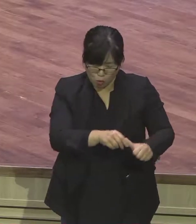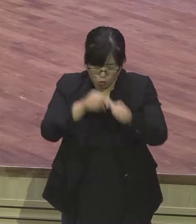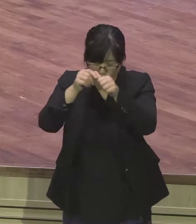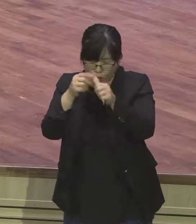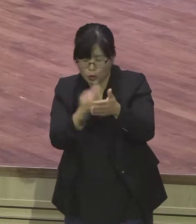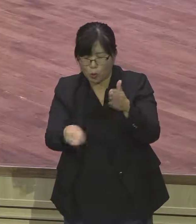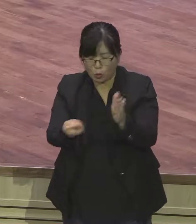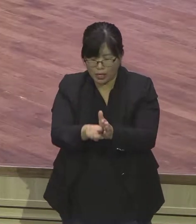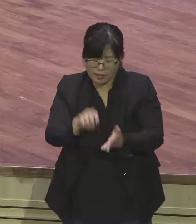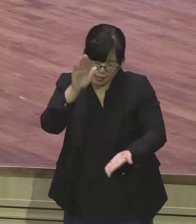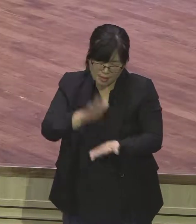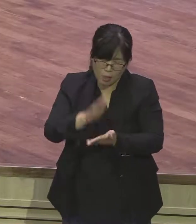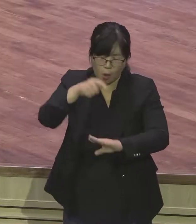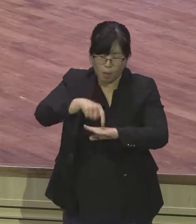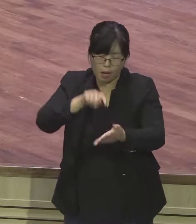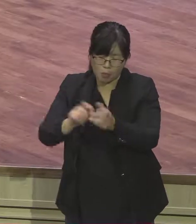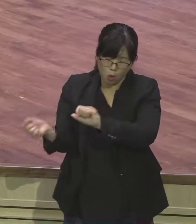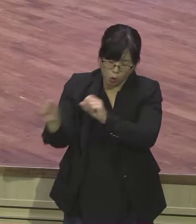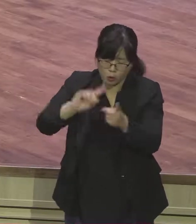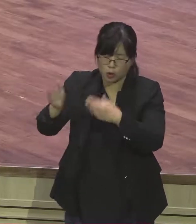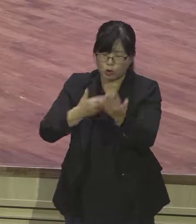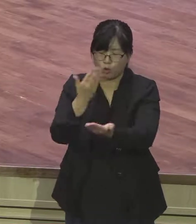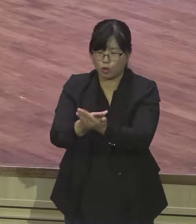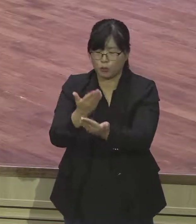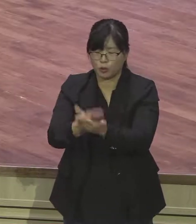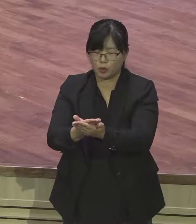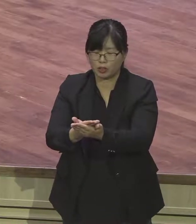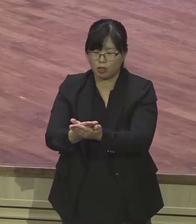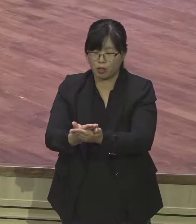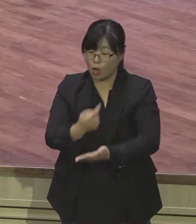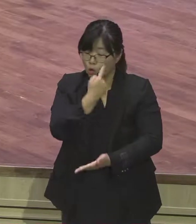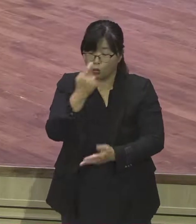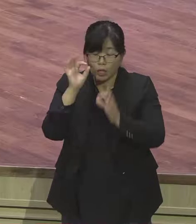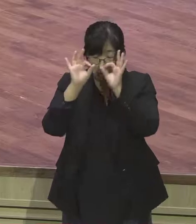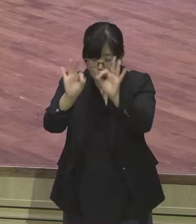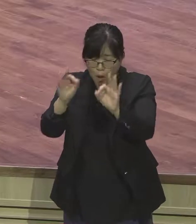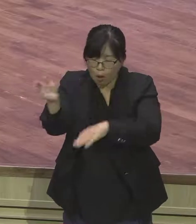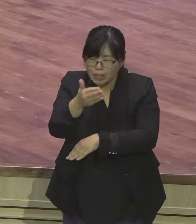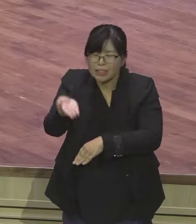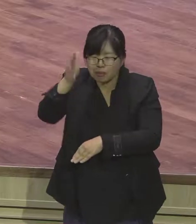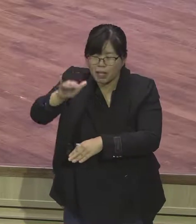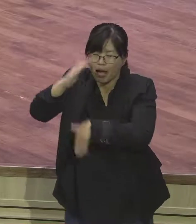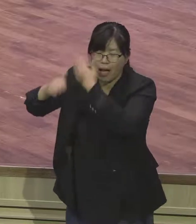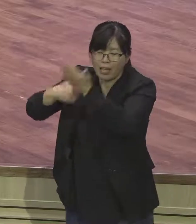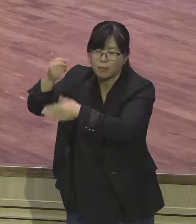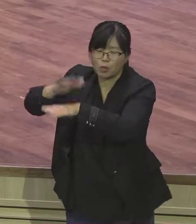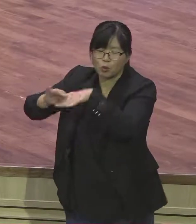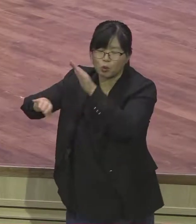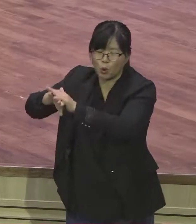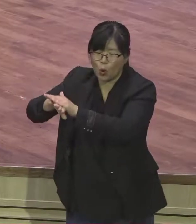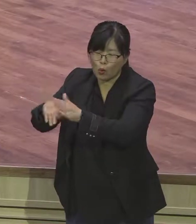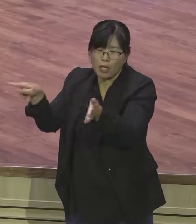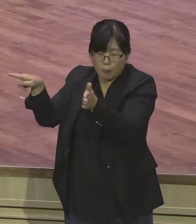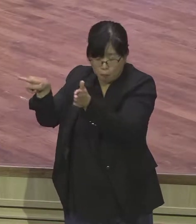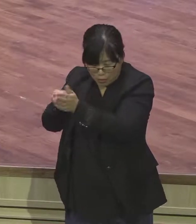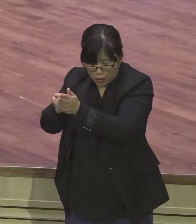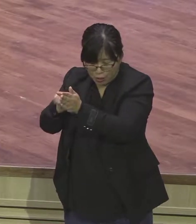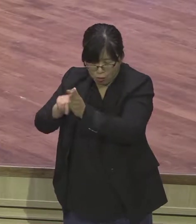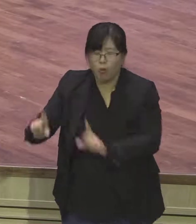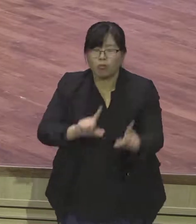밤에 부어주소서 보이지 않는 하나님의 손에 함께하는 체험하는 외원계의 모든 성도를 대게 도와주시옵소서 오늘